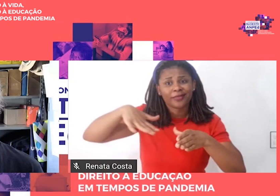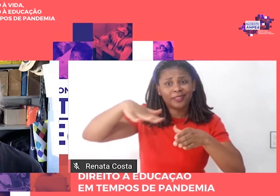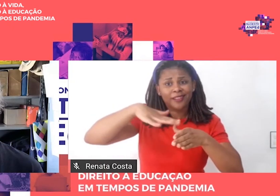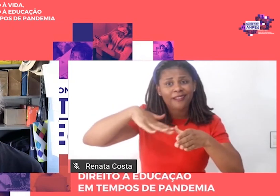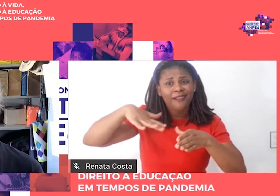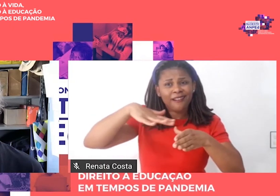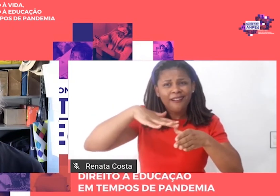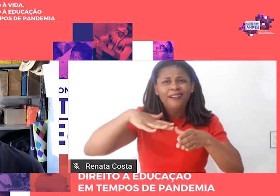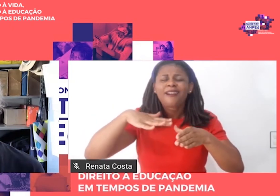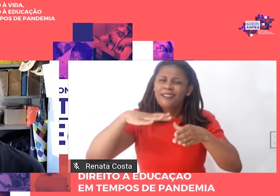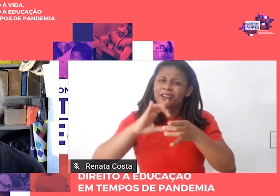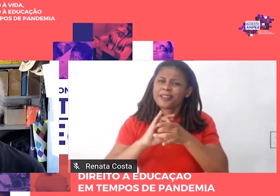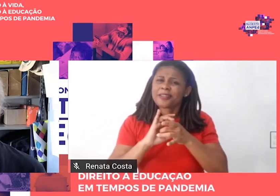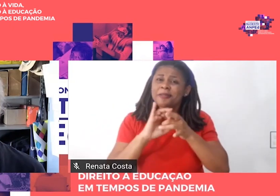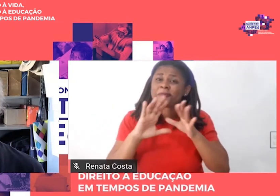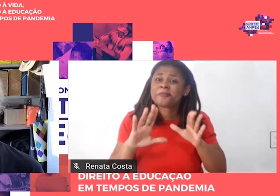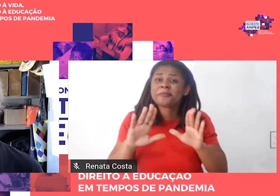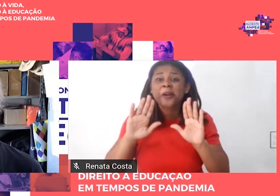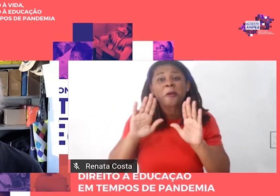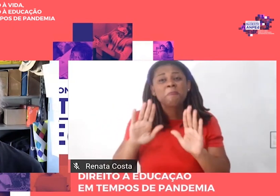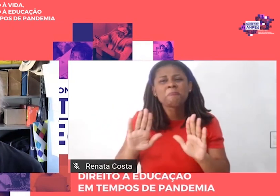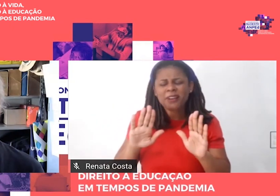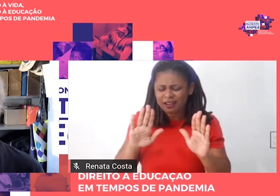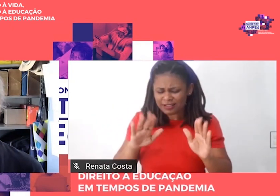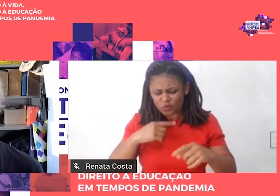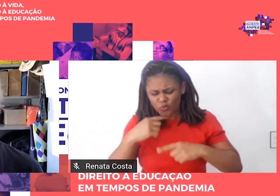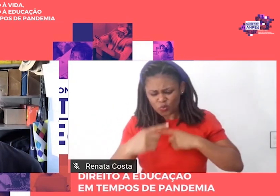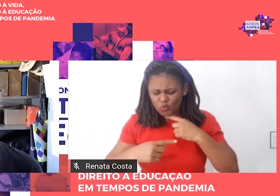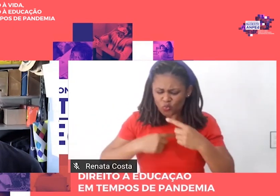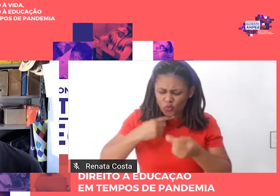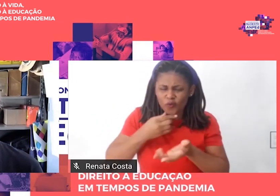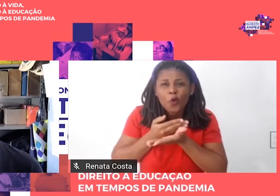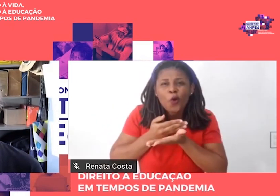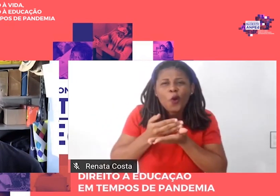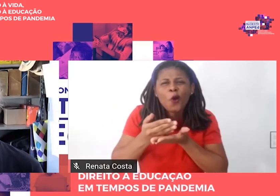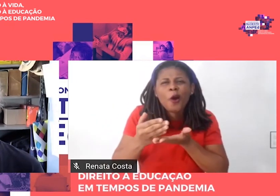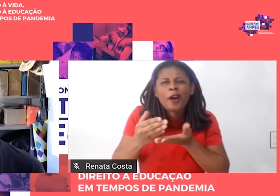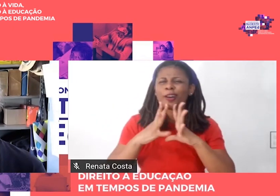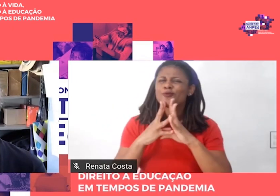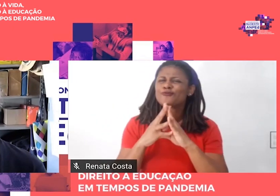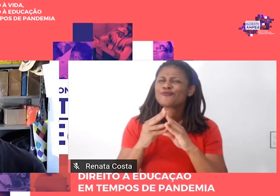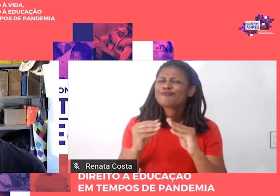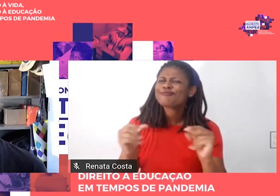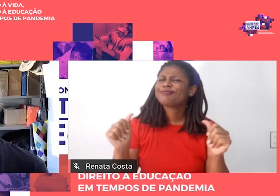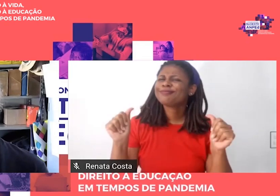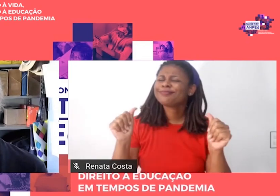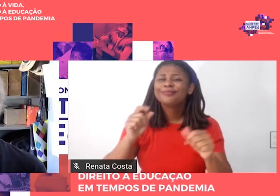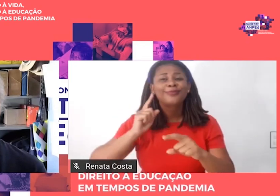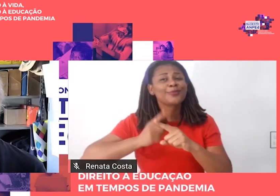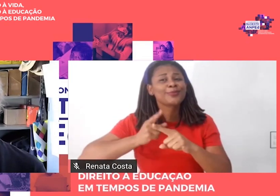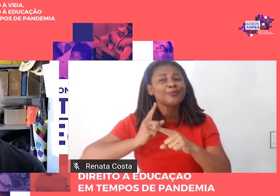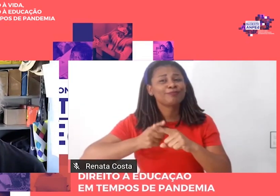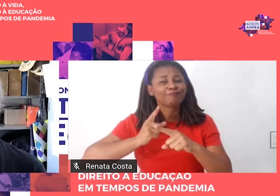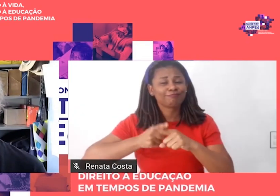mas a minha resistência inicial foi quebrada quando eu